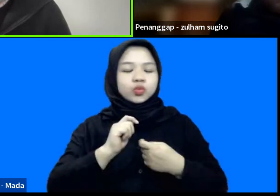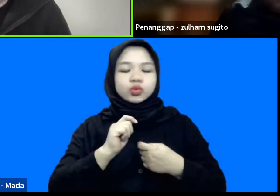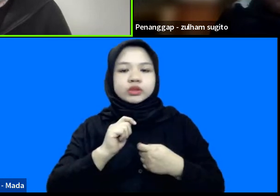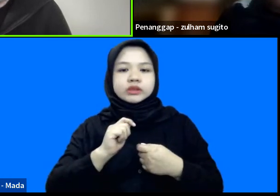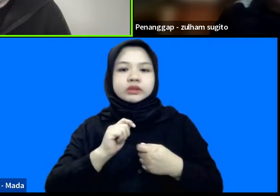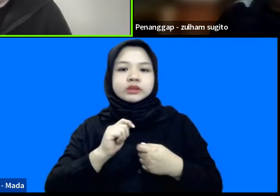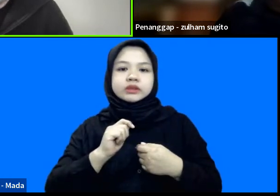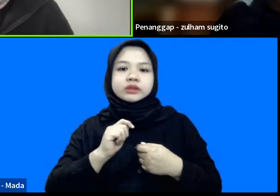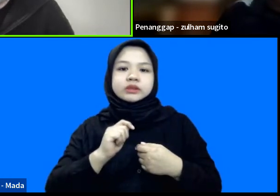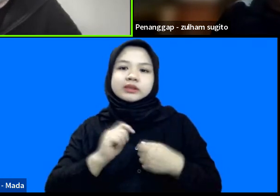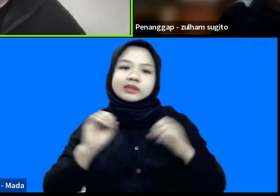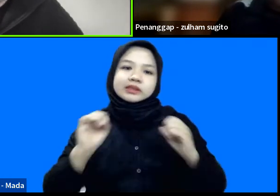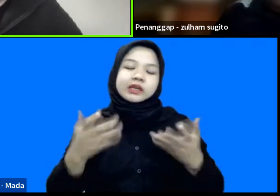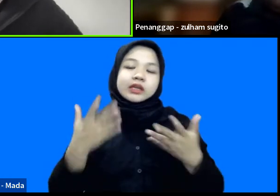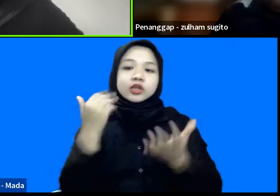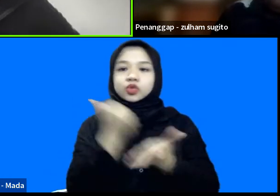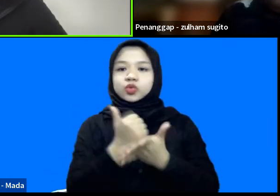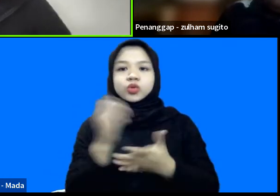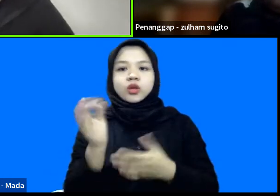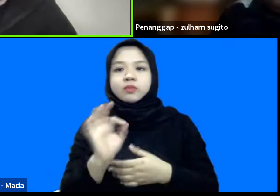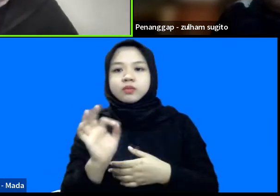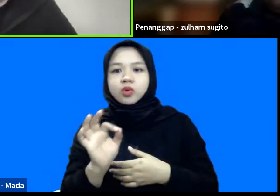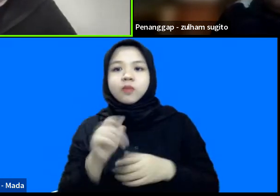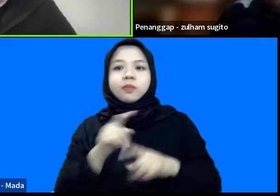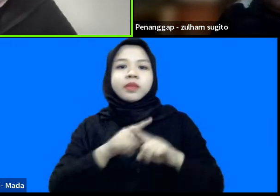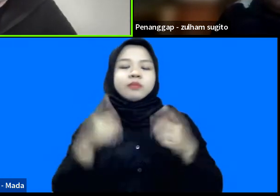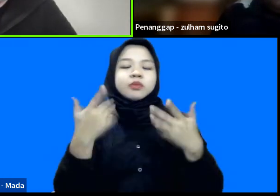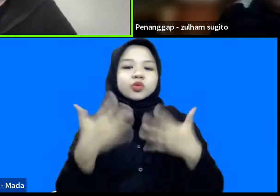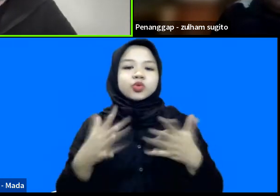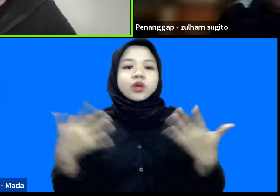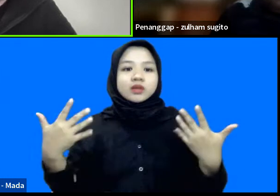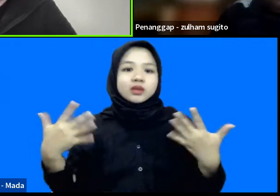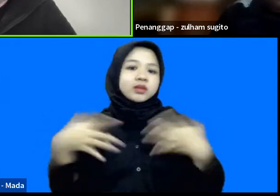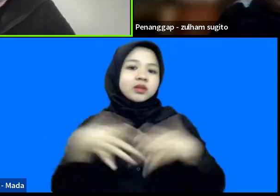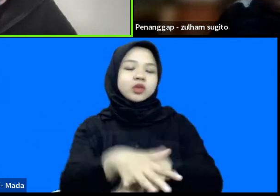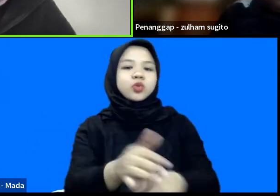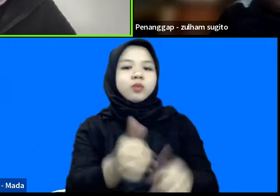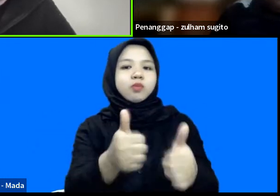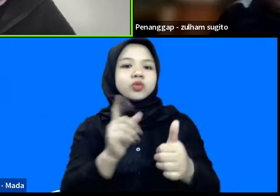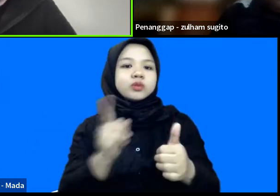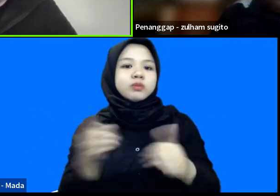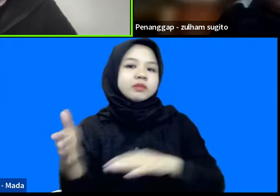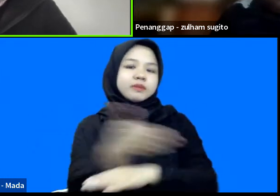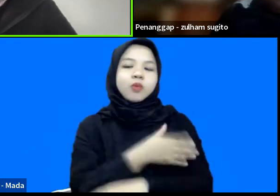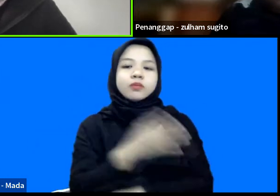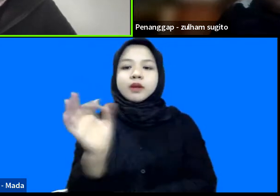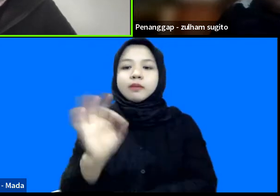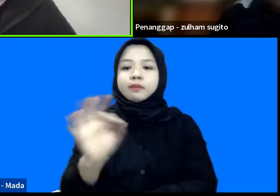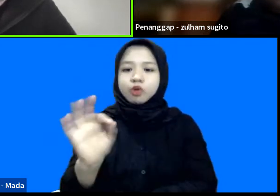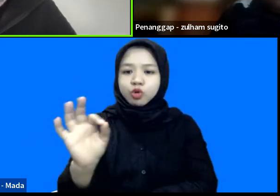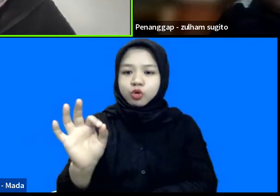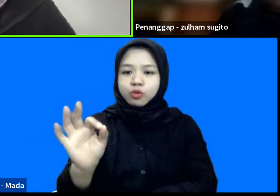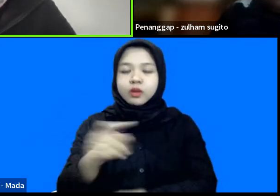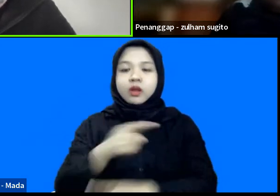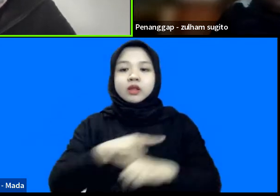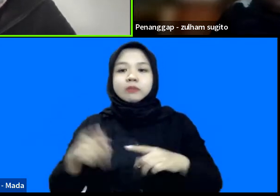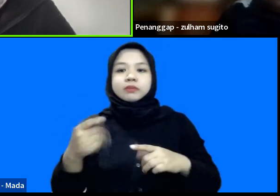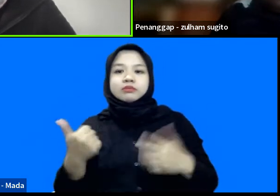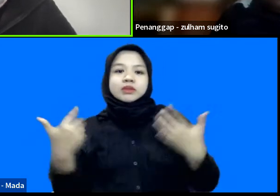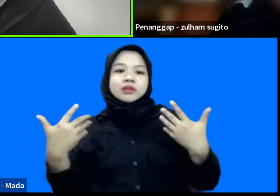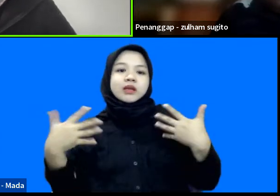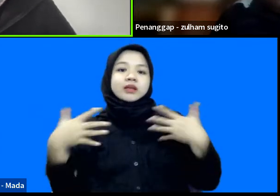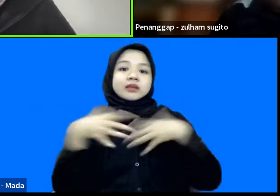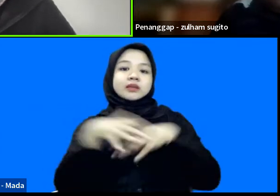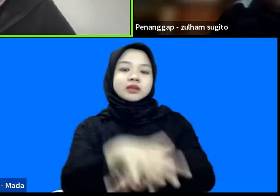kejadian sesungguhnya ya tapi sudah terintegrasi itu sudah bagus karena sebelumnya belum tapi untuk bisa mengintegrasikan